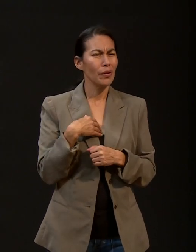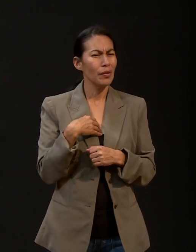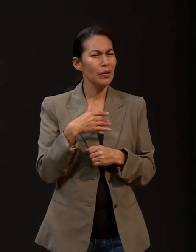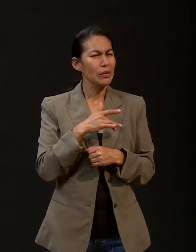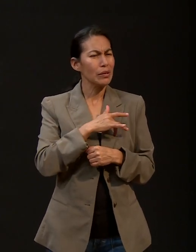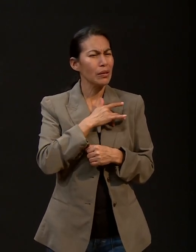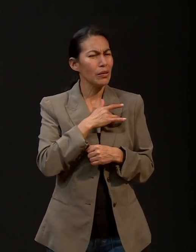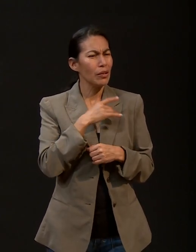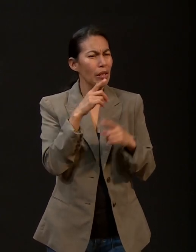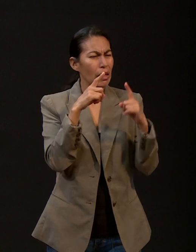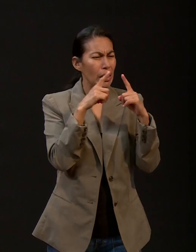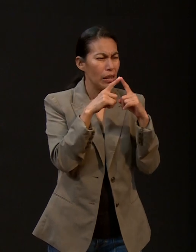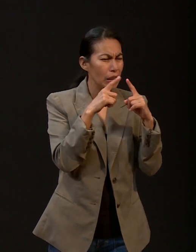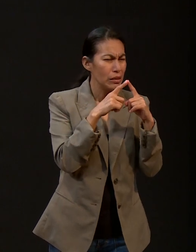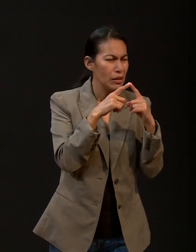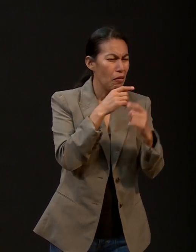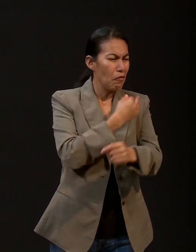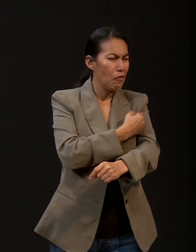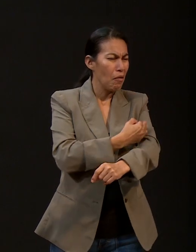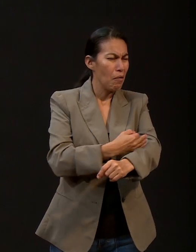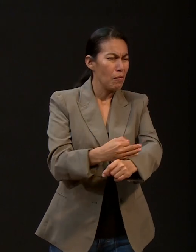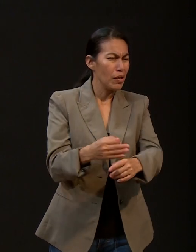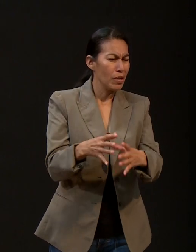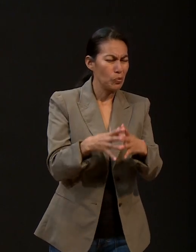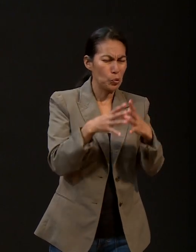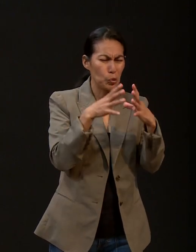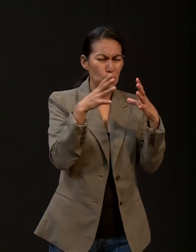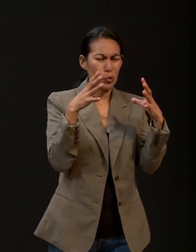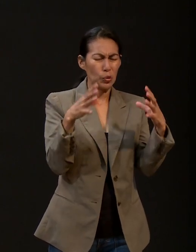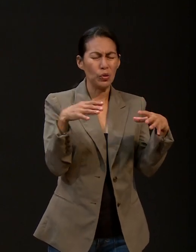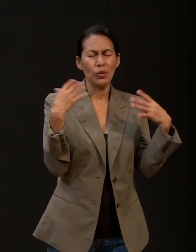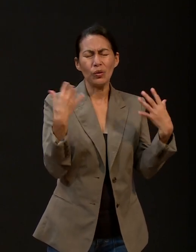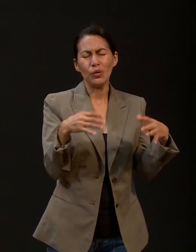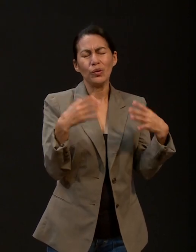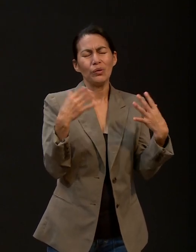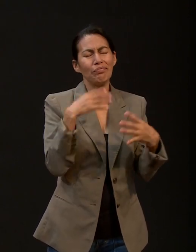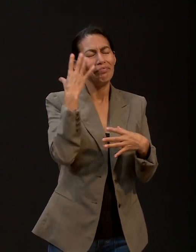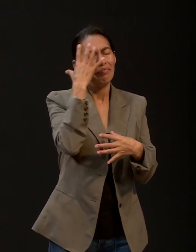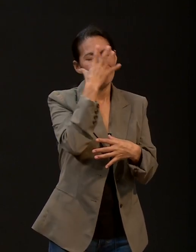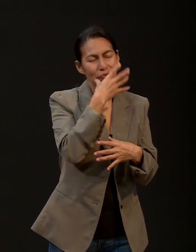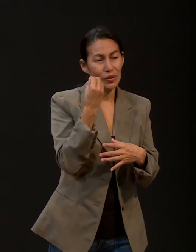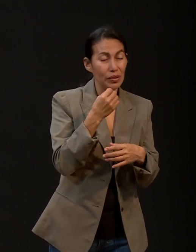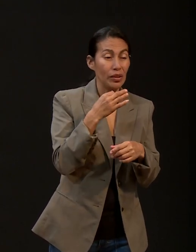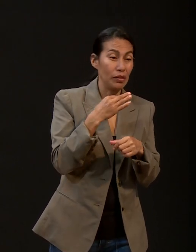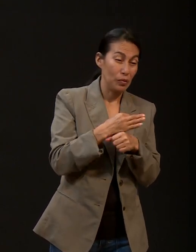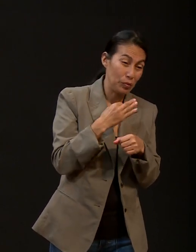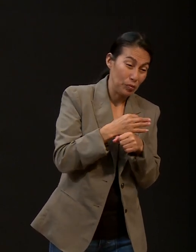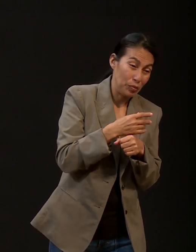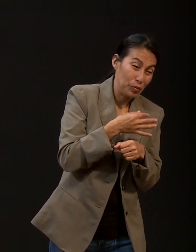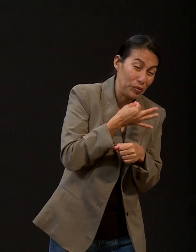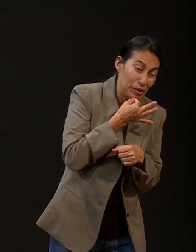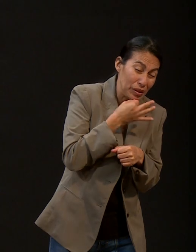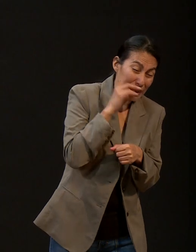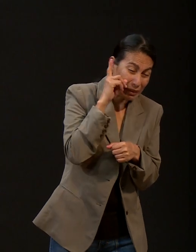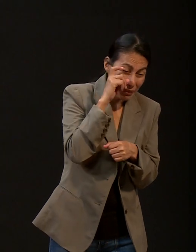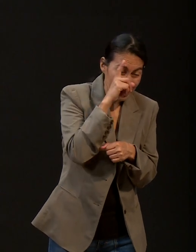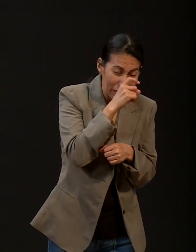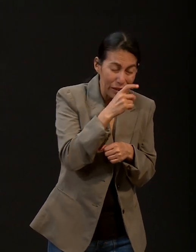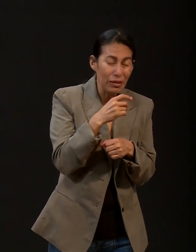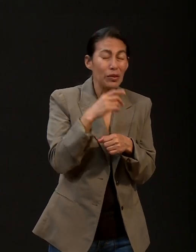nosotros encontramos una gran familia y en estos momentos difíciles podemos ver el amor,